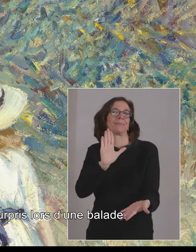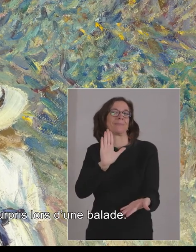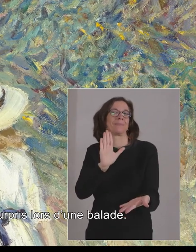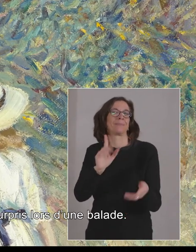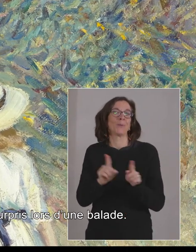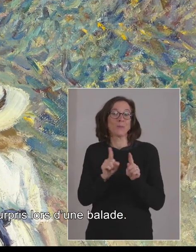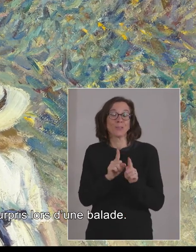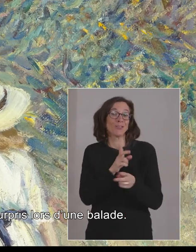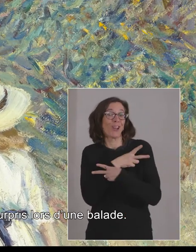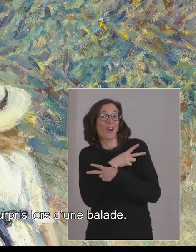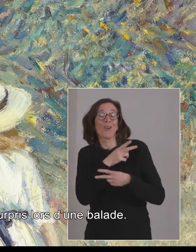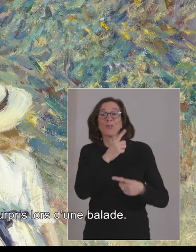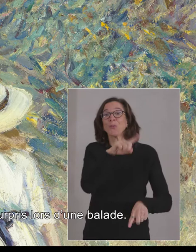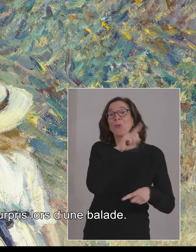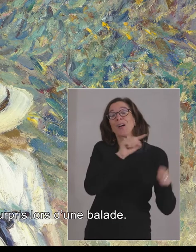leur balade.